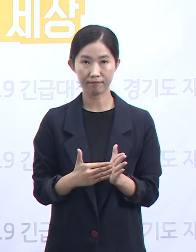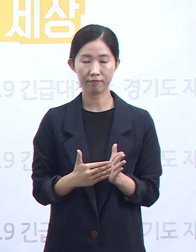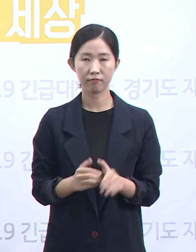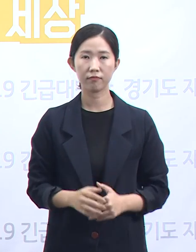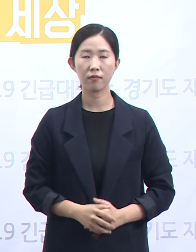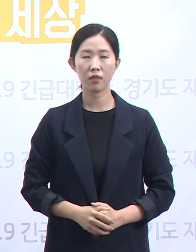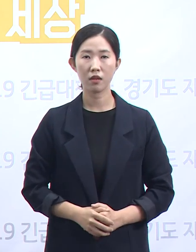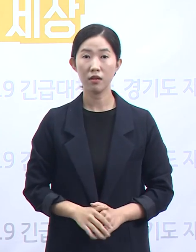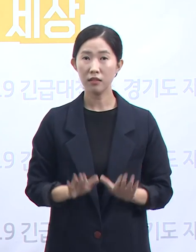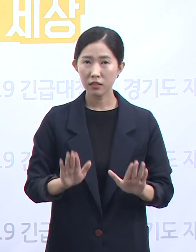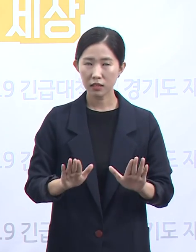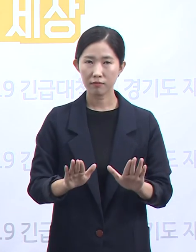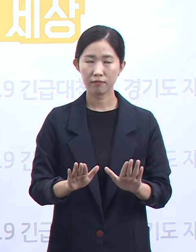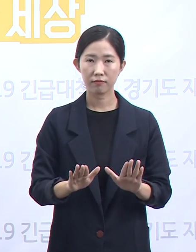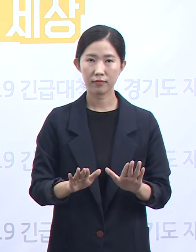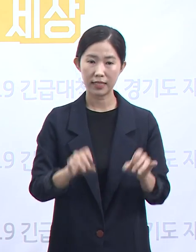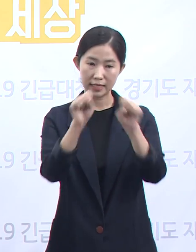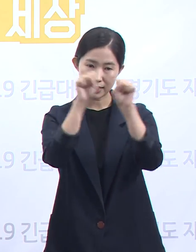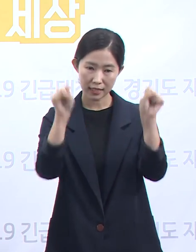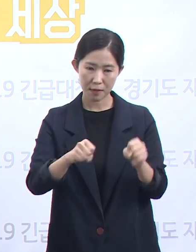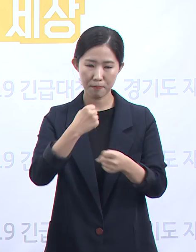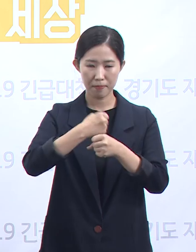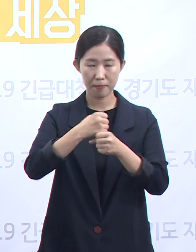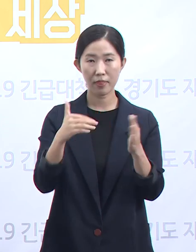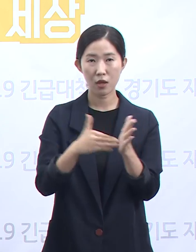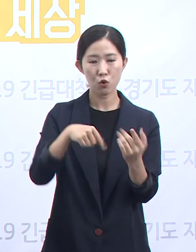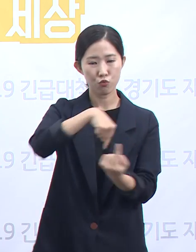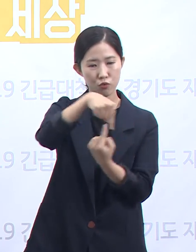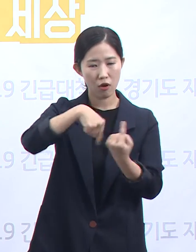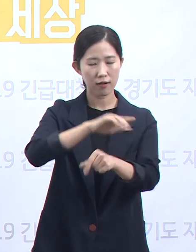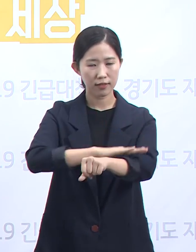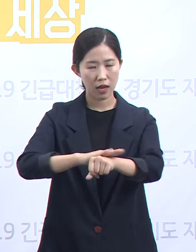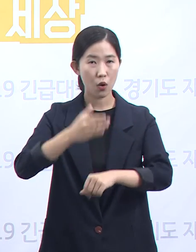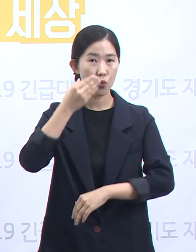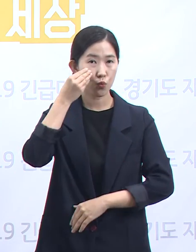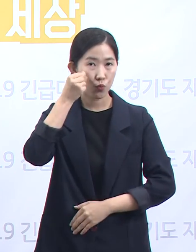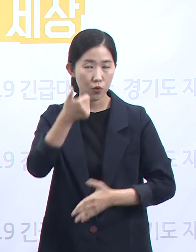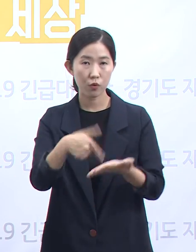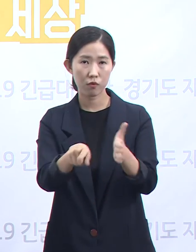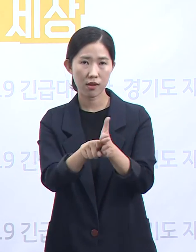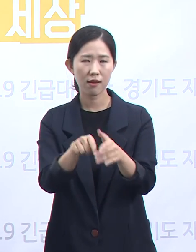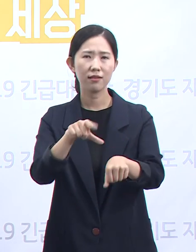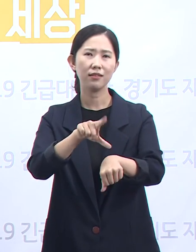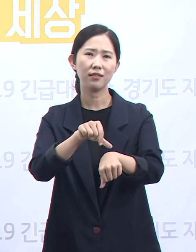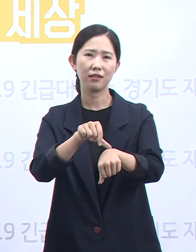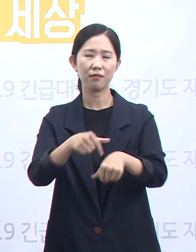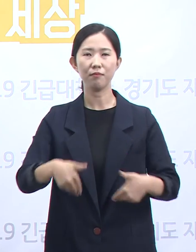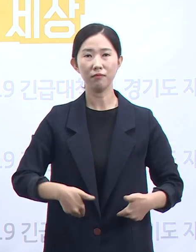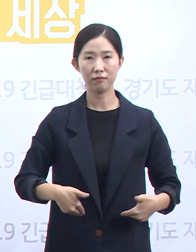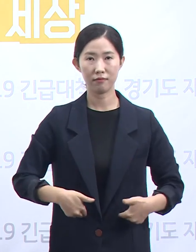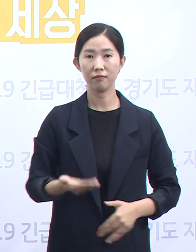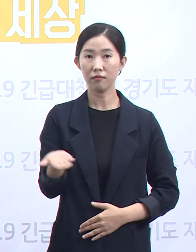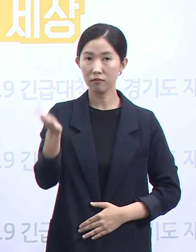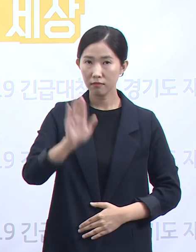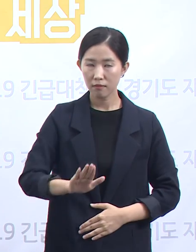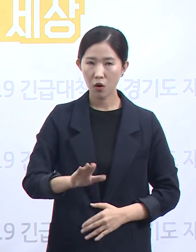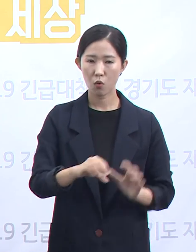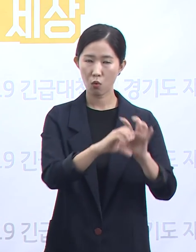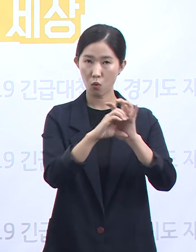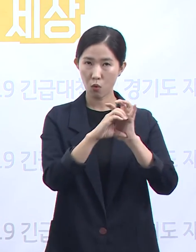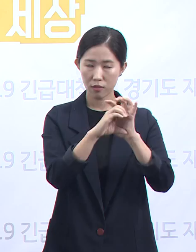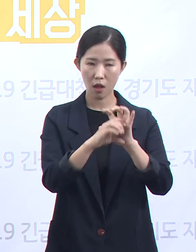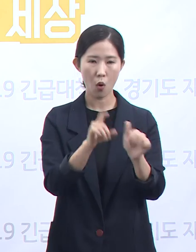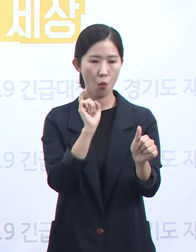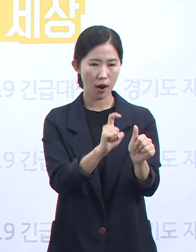물론 체계가 완성되고 완벽하게 원활하게 작동하기까지는 시간이 다소 걸리겠지만 코로나19 확진